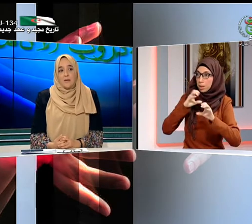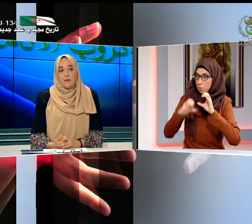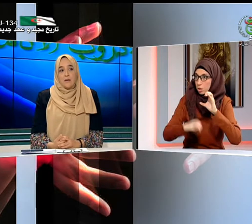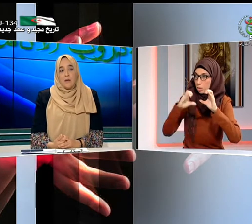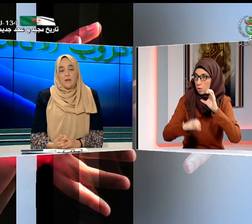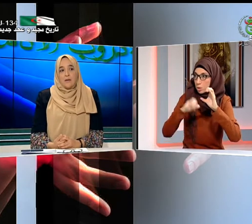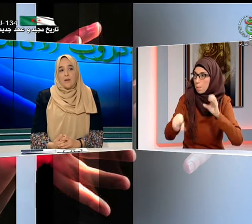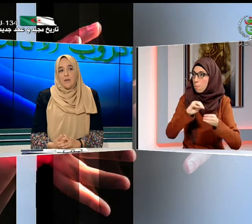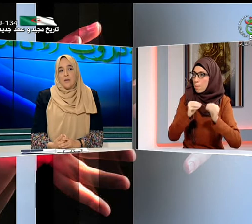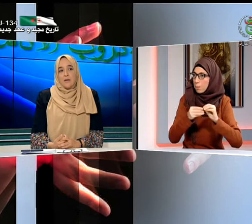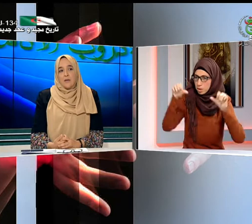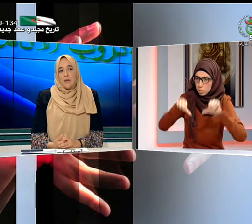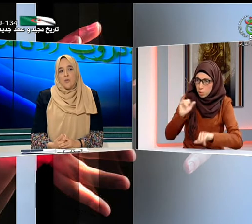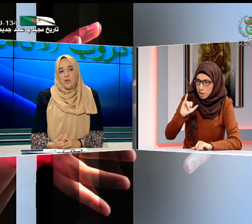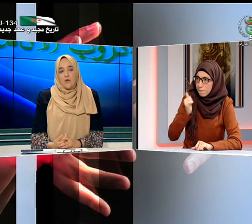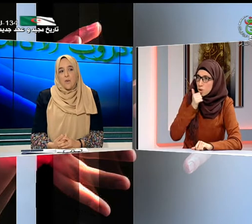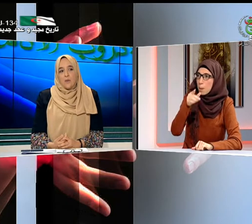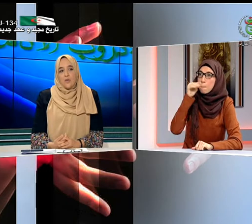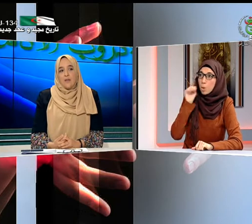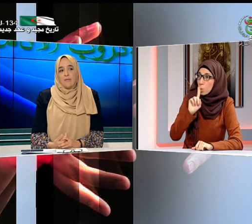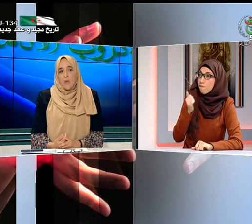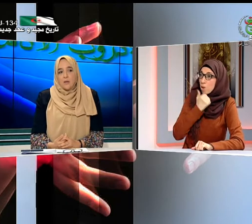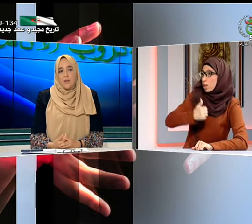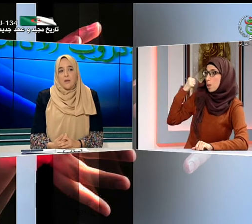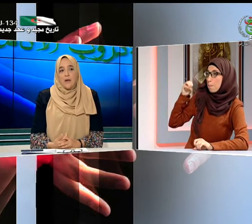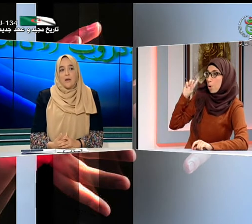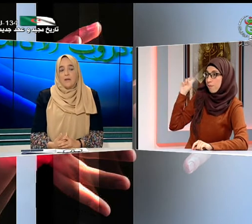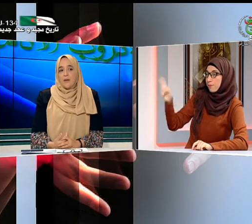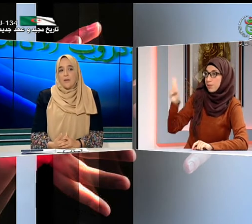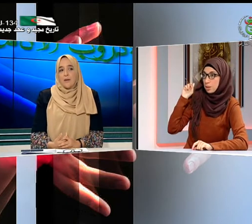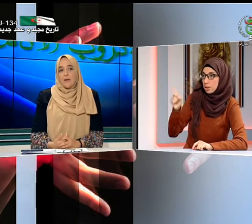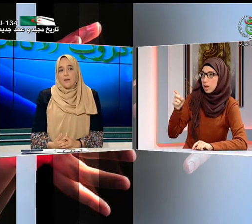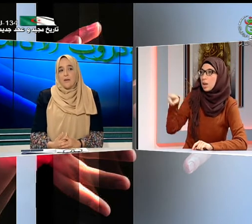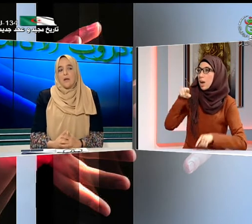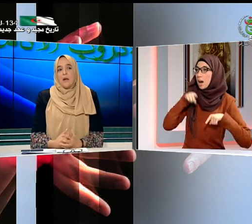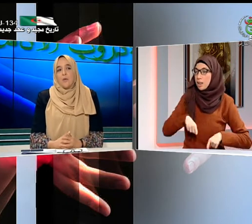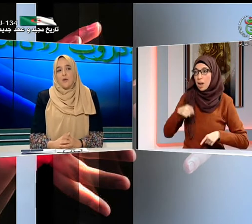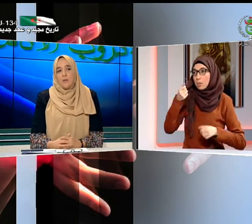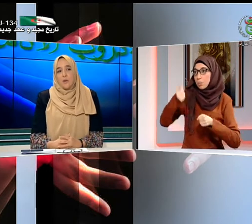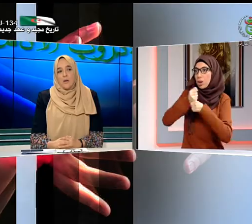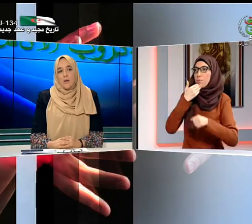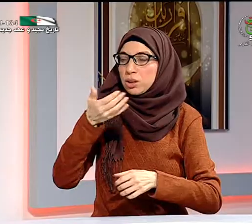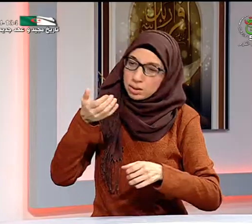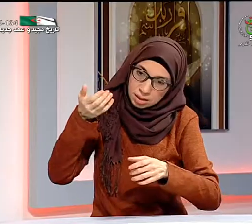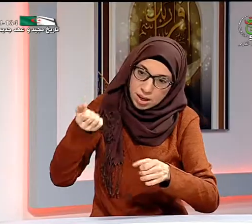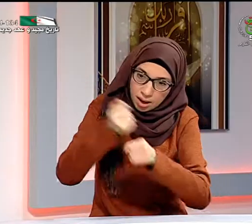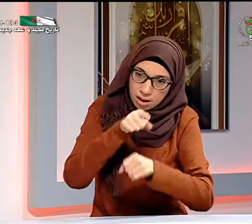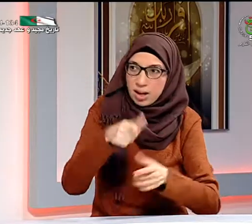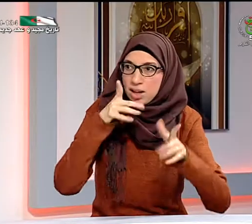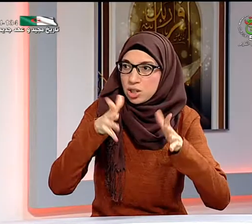دائما كان المشكل هو مشكل التواصلي دائما كان الآباء هم المتهمين